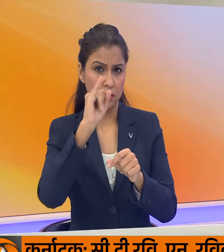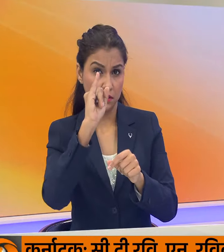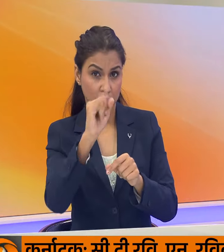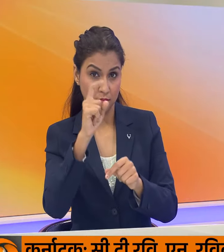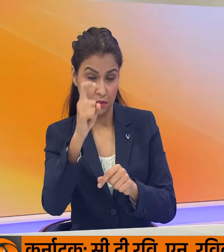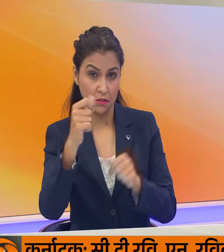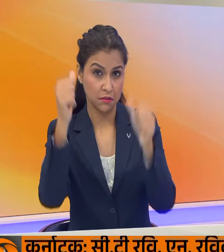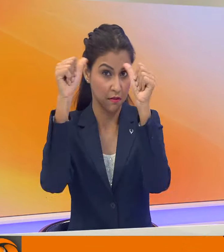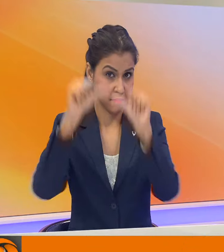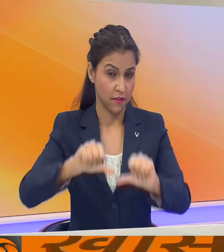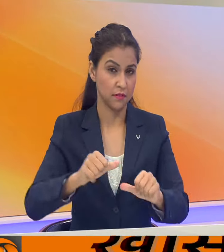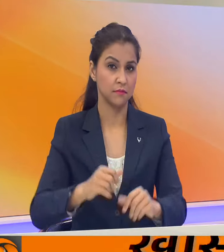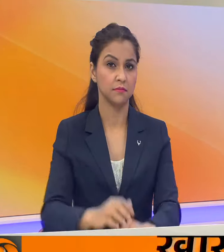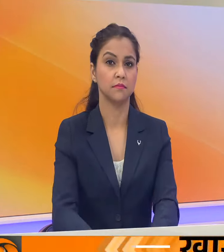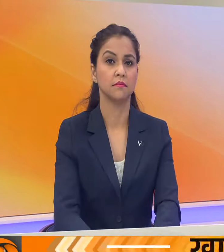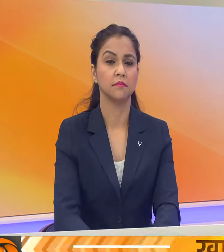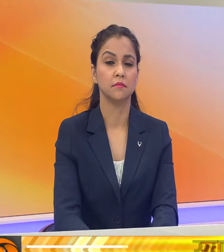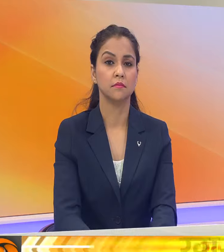एक से हराया